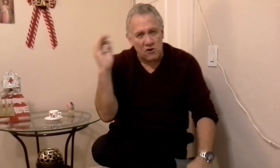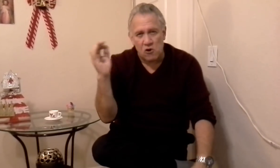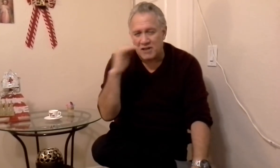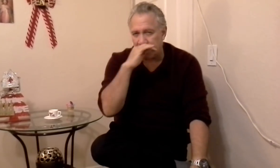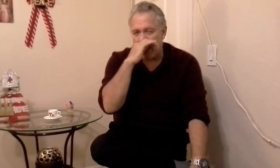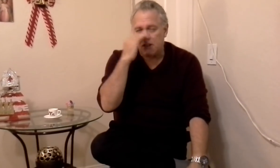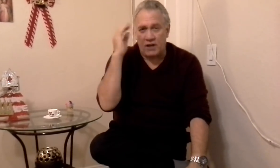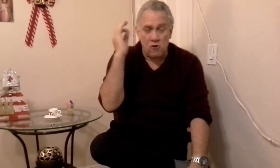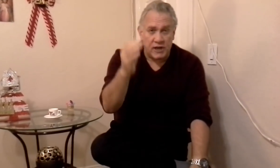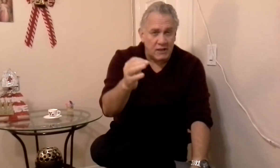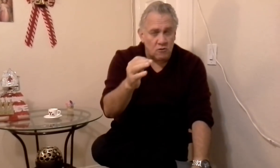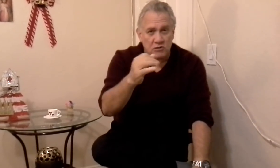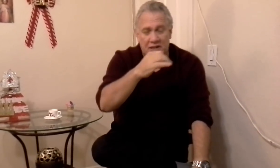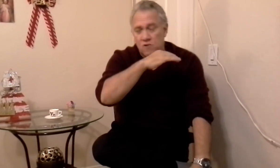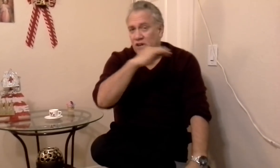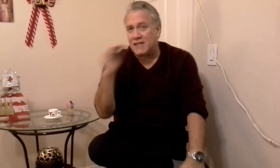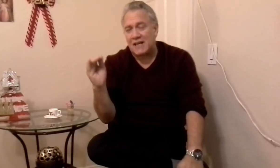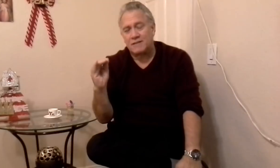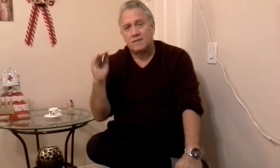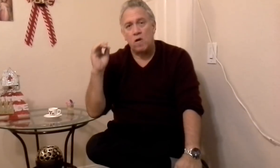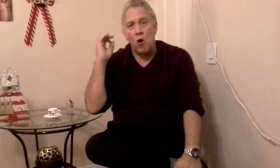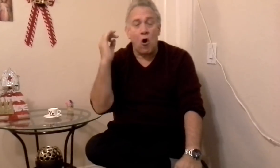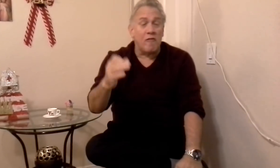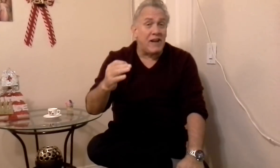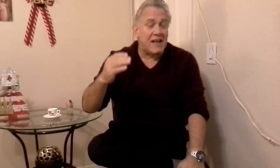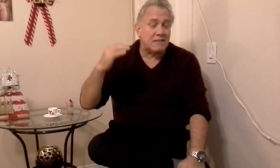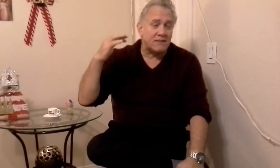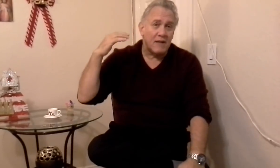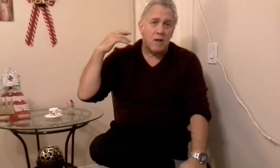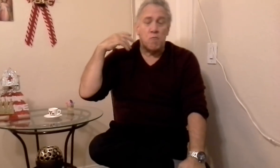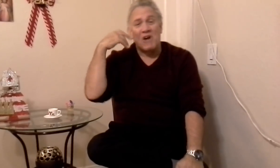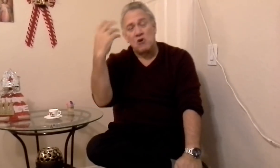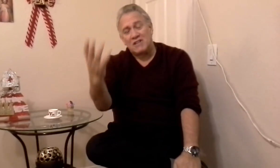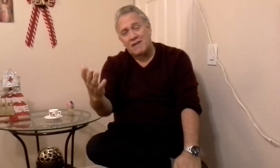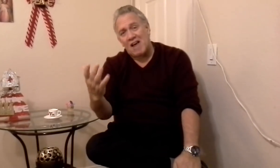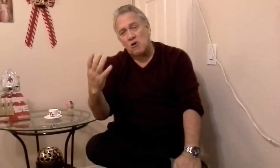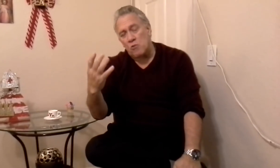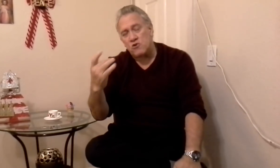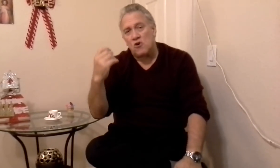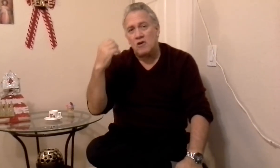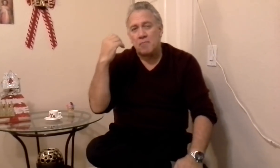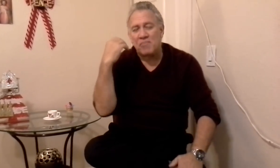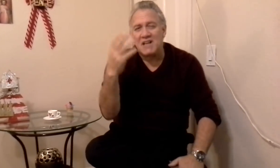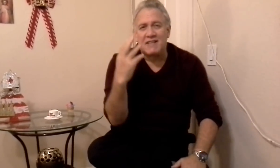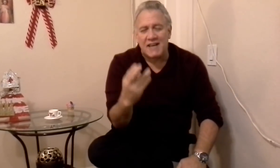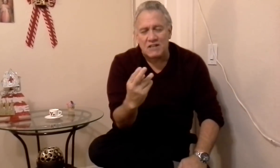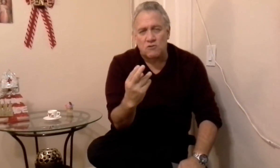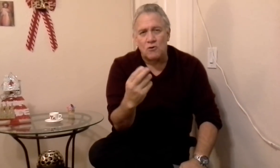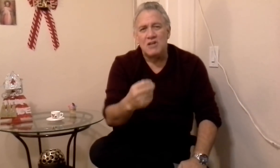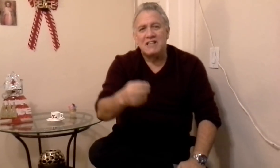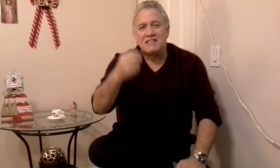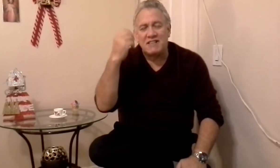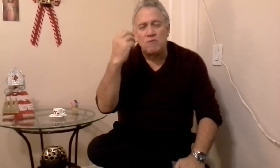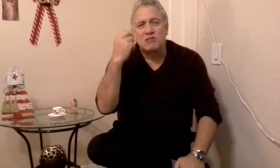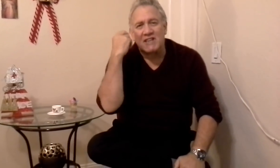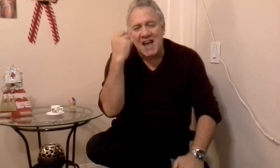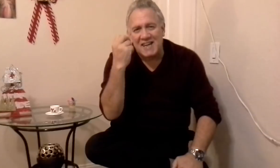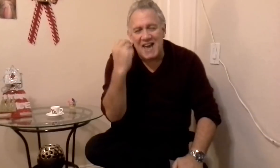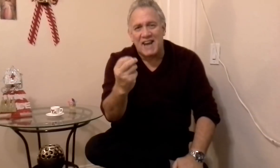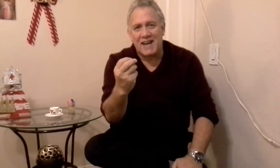señoras, señoritos, señoritas, jóvenes, mayores de edad como yo, piensen eso, si usted quiere